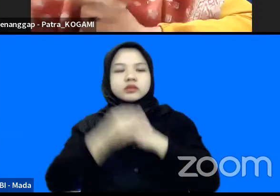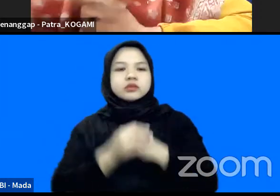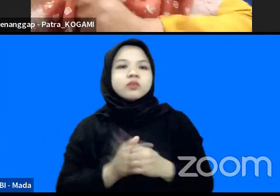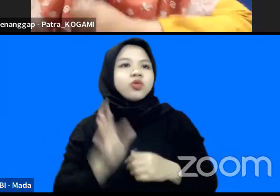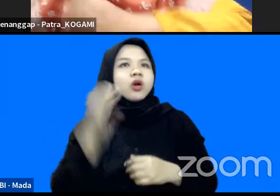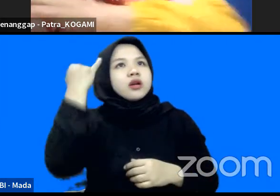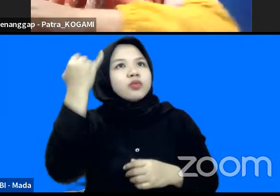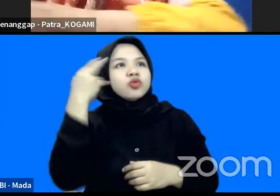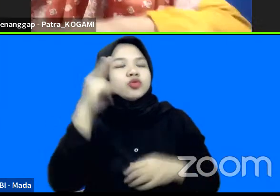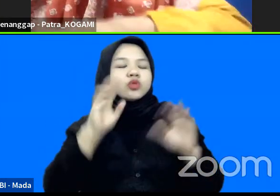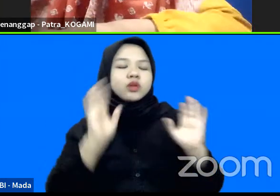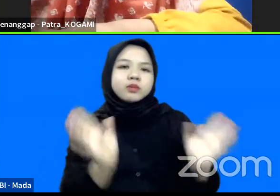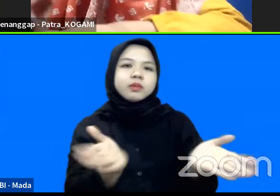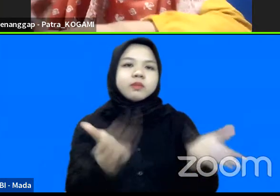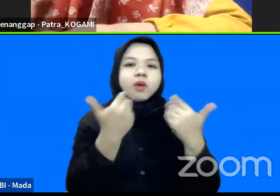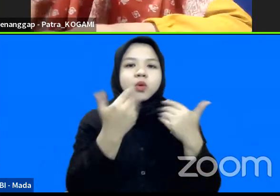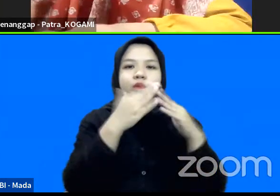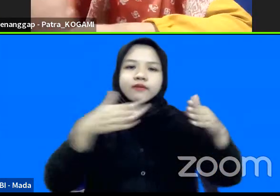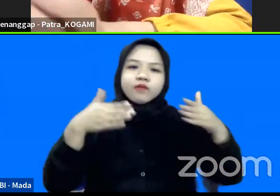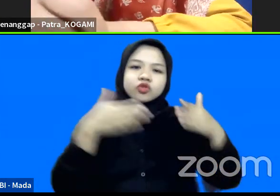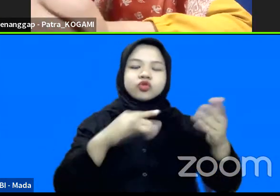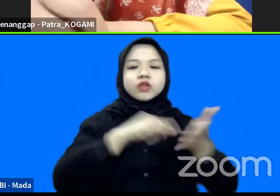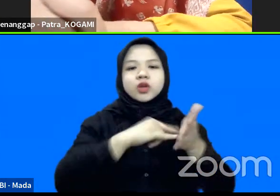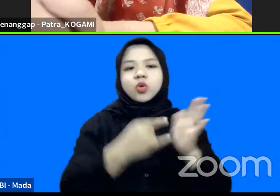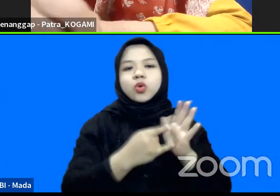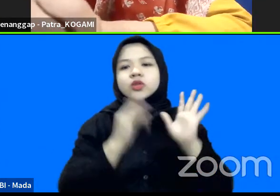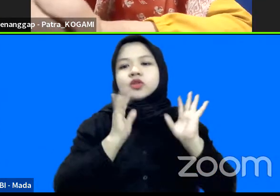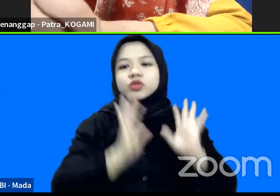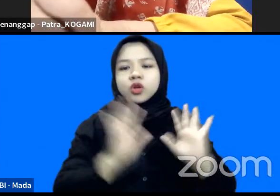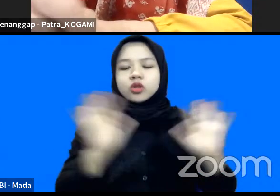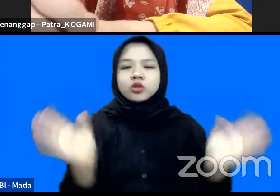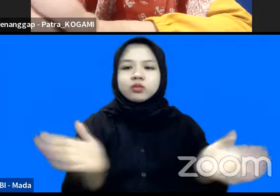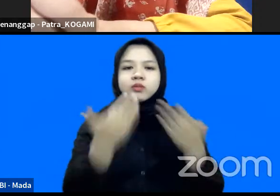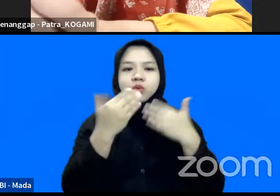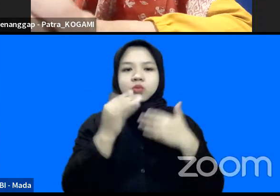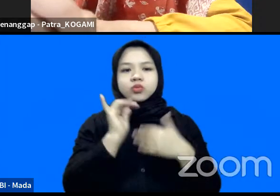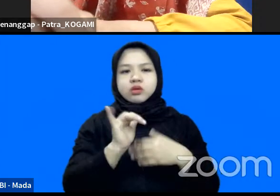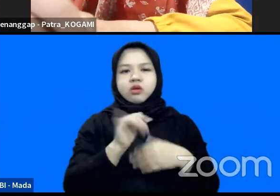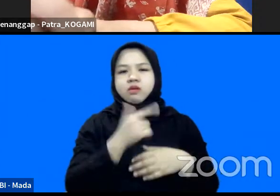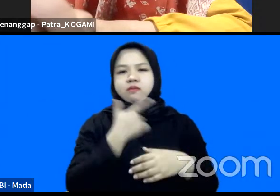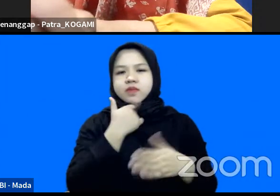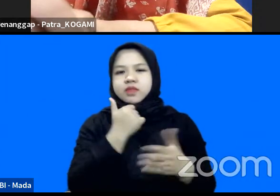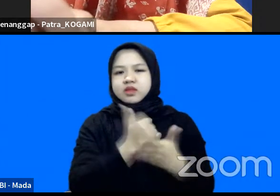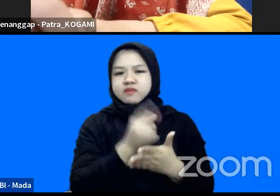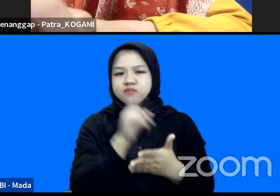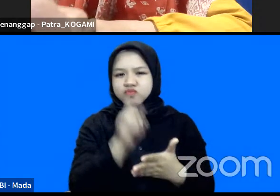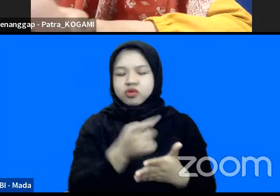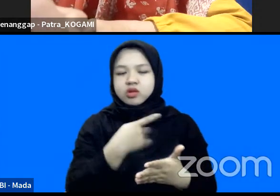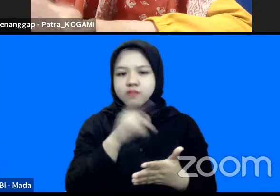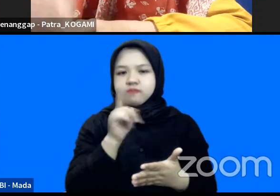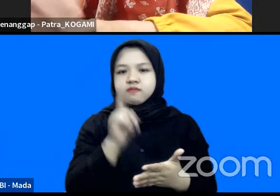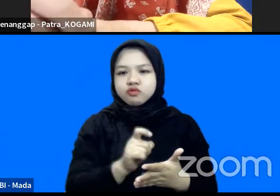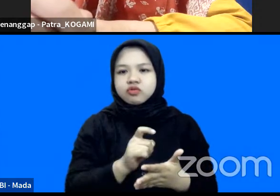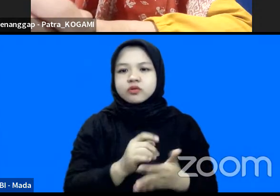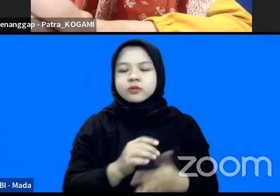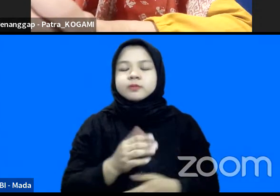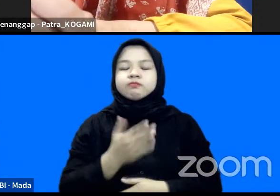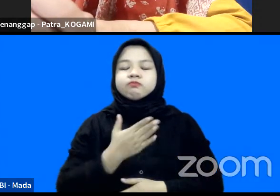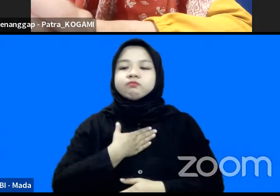untuk membangun infrastruktur teknologi dan membangun boy-nya ya itu penting jelas perlu kita perlu saya ada di